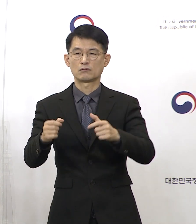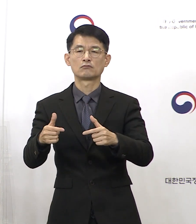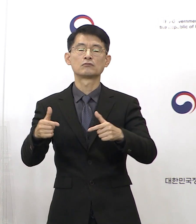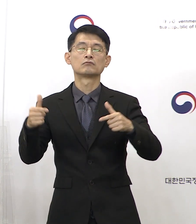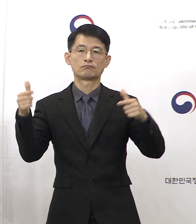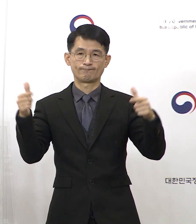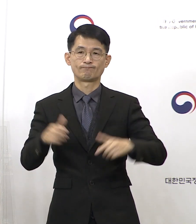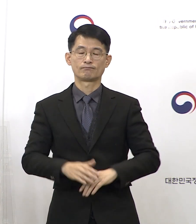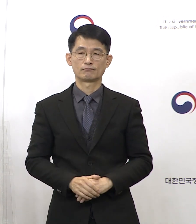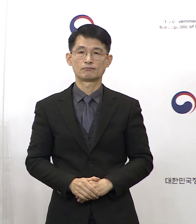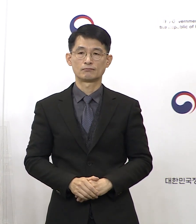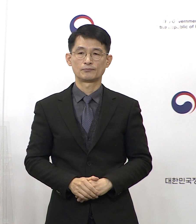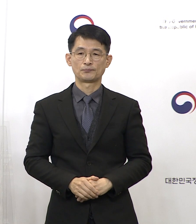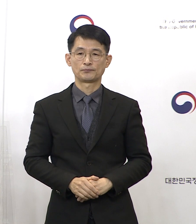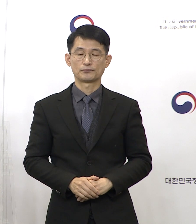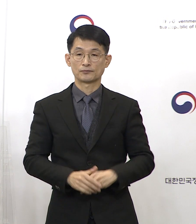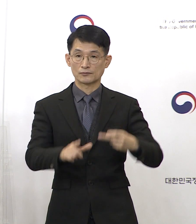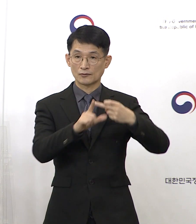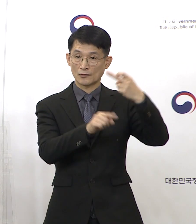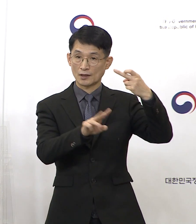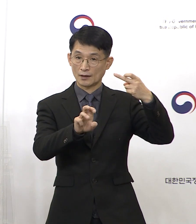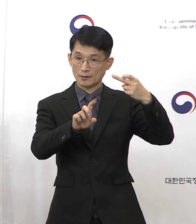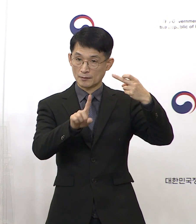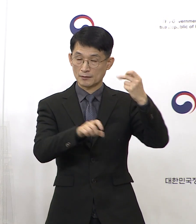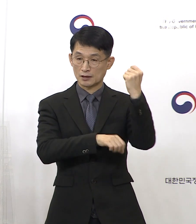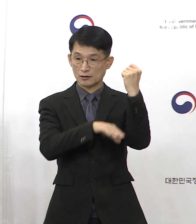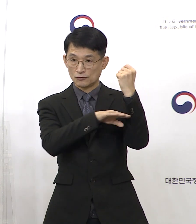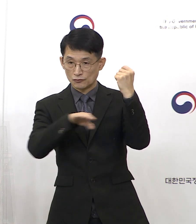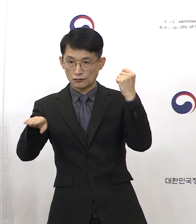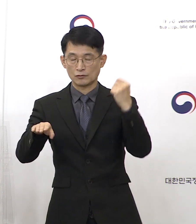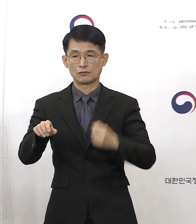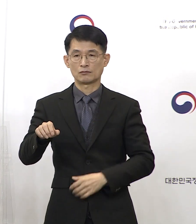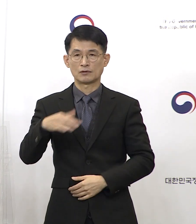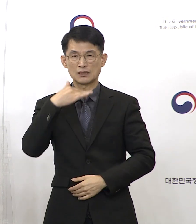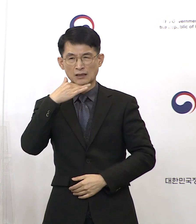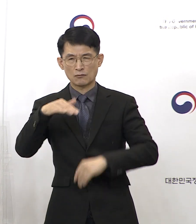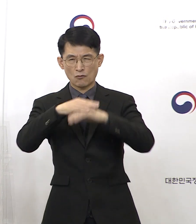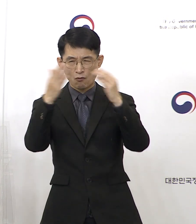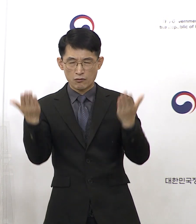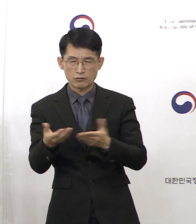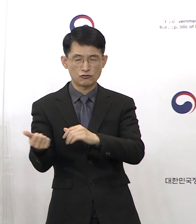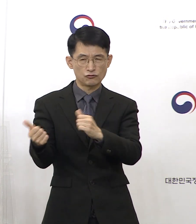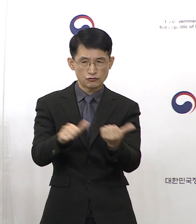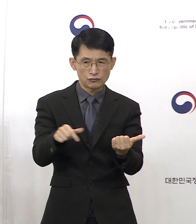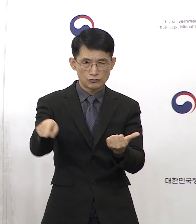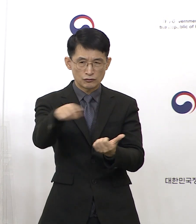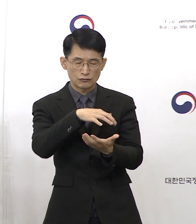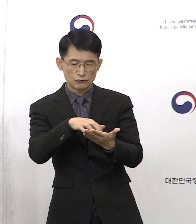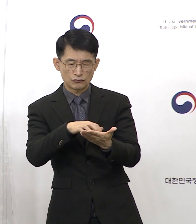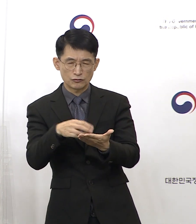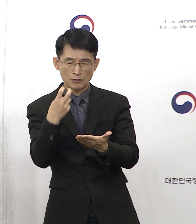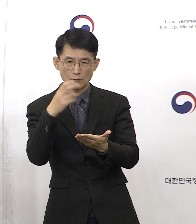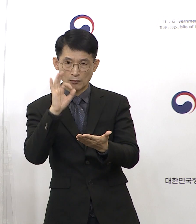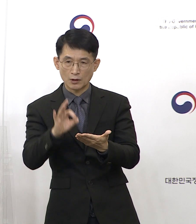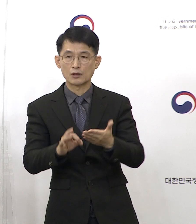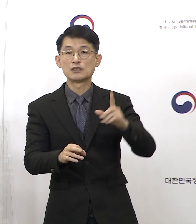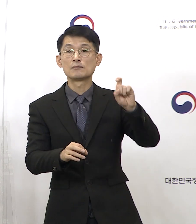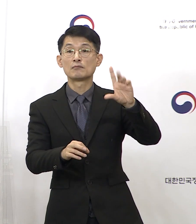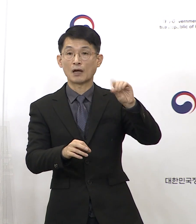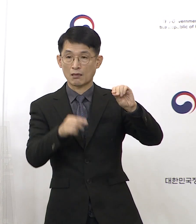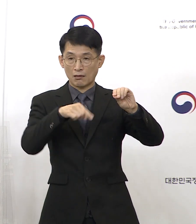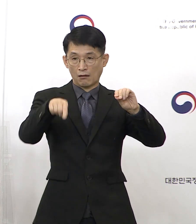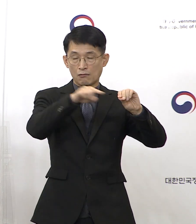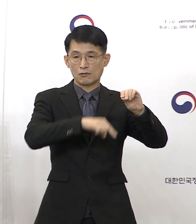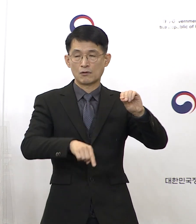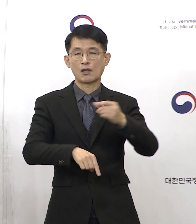12월 31일 기준 전연령 누적 사망률은 인구 10만 명당